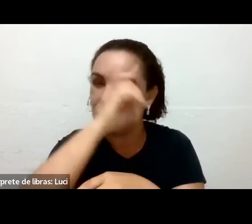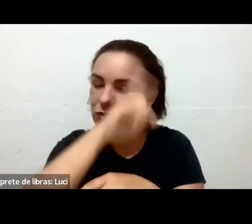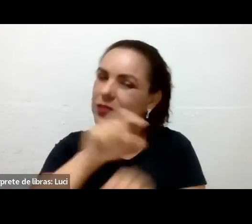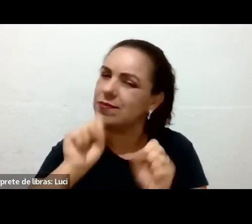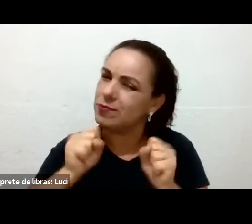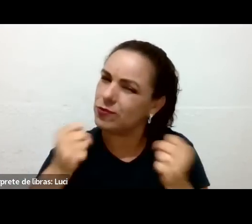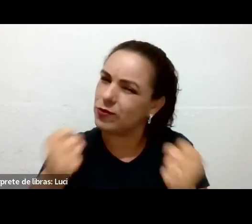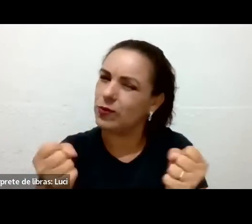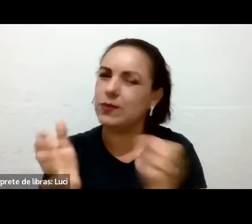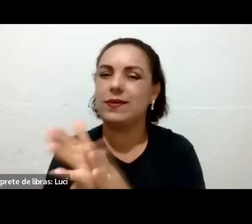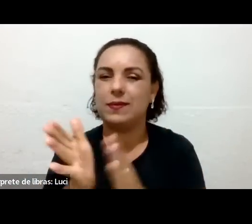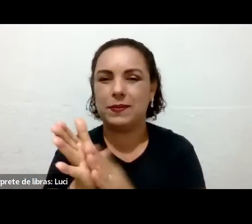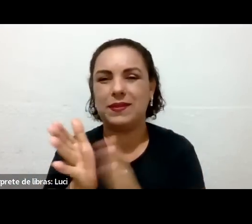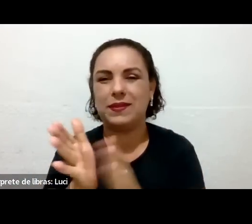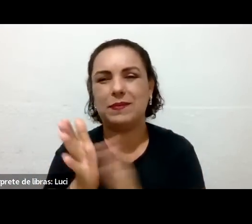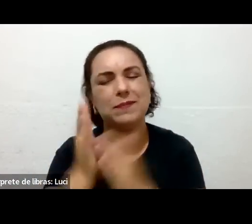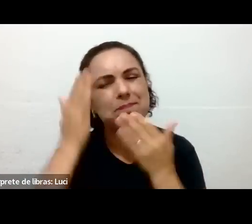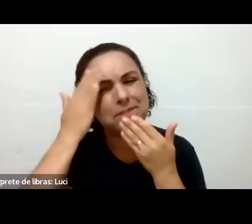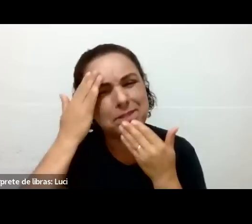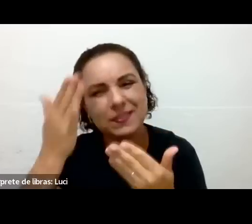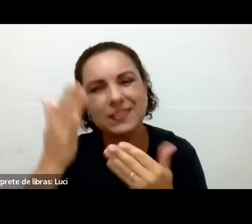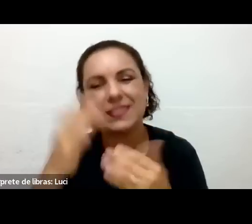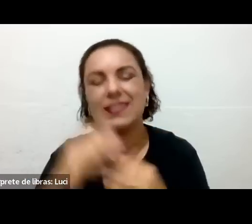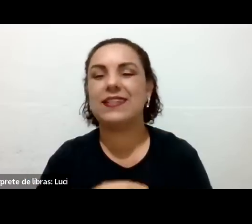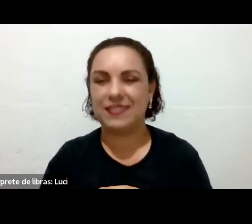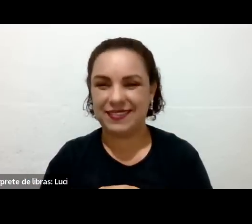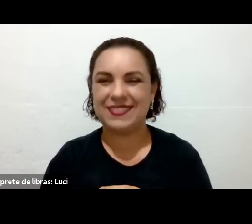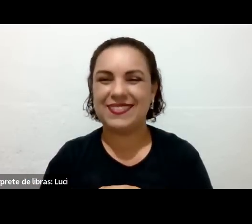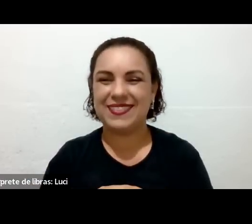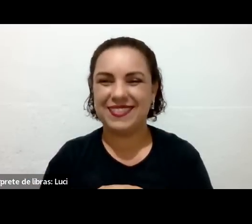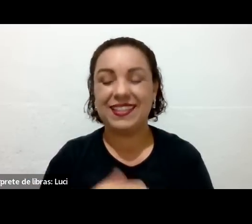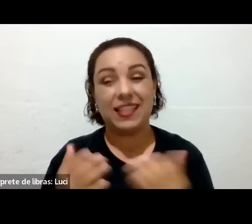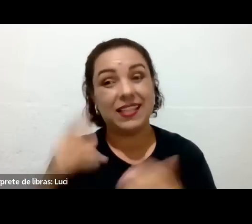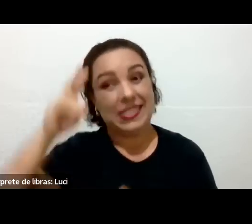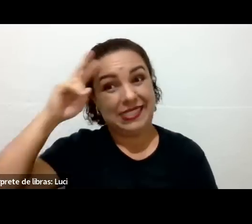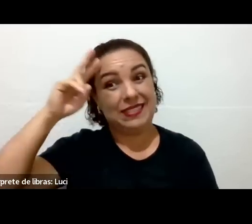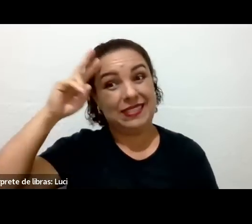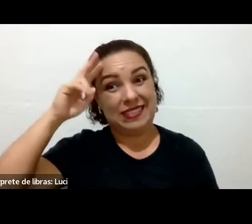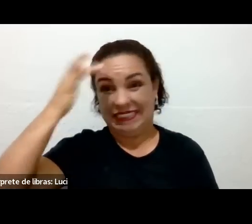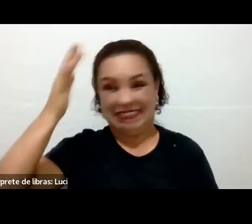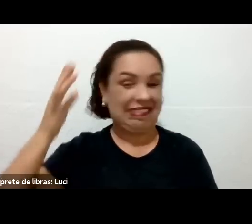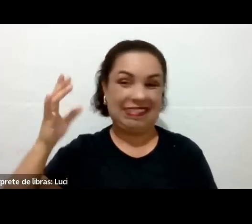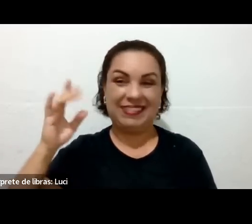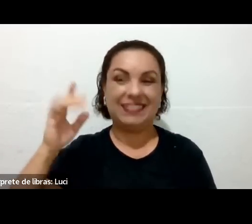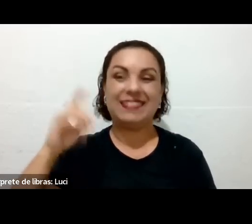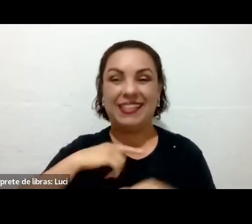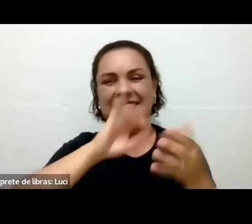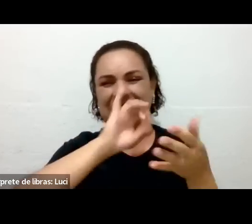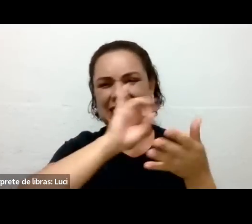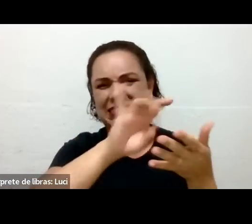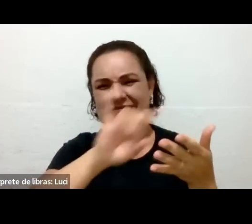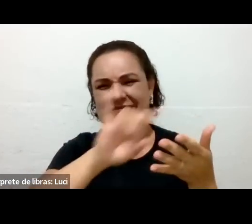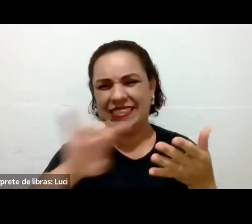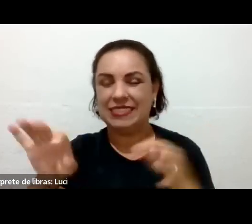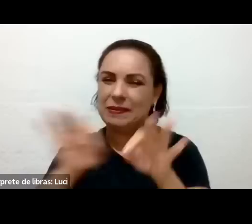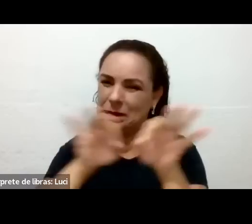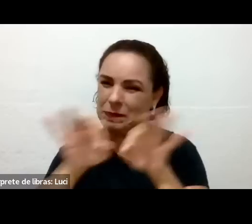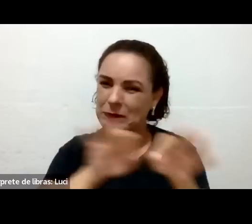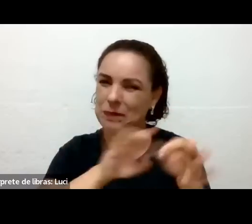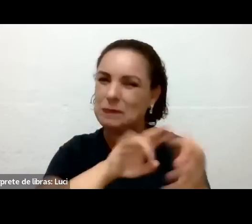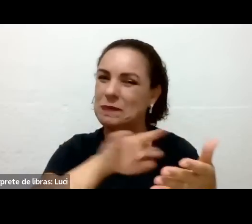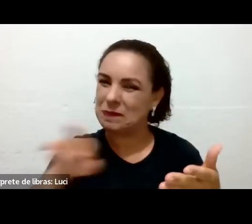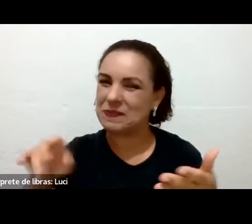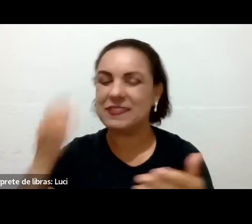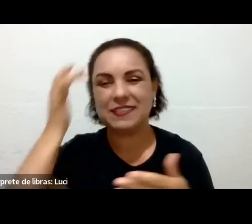conectado. Muito obrigado. Eu sei. A minha segunda também, ela é meia grande, né? Comecei sete horas da manhã hoje, a primeira